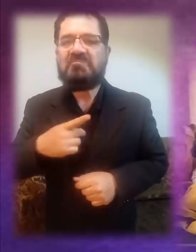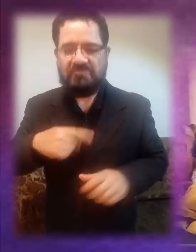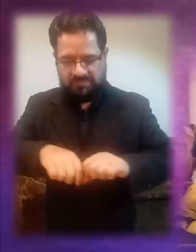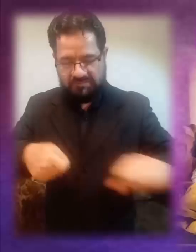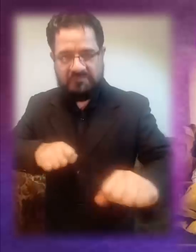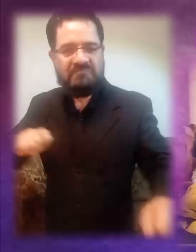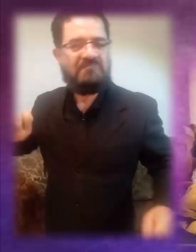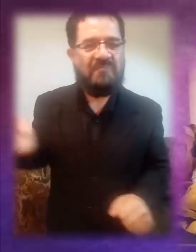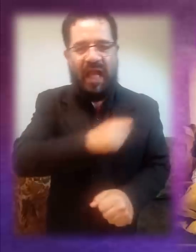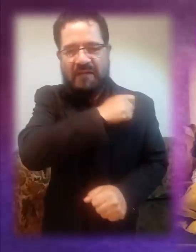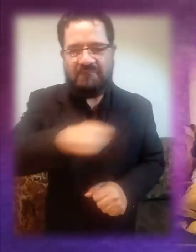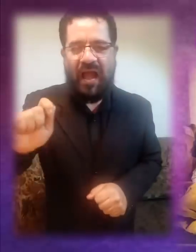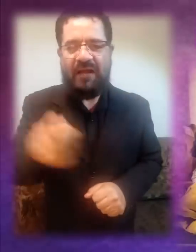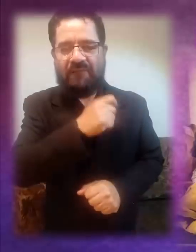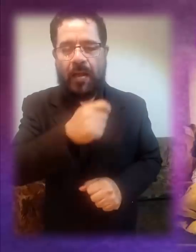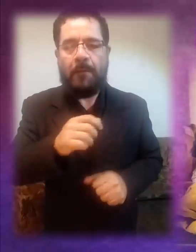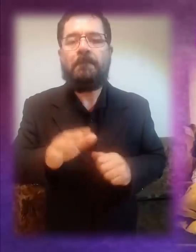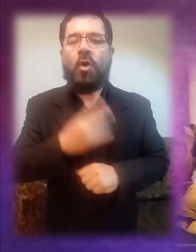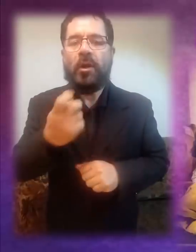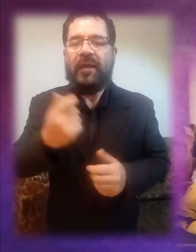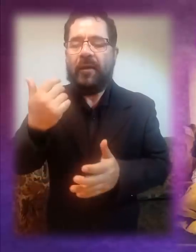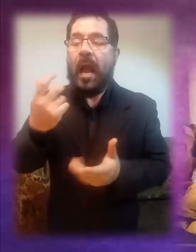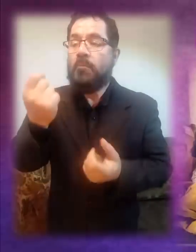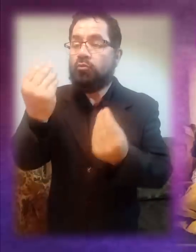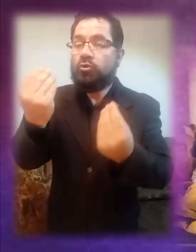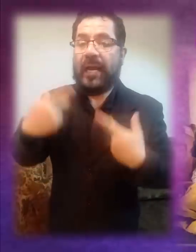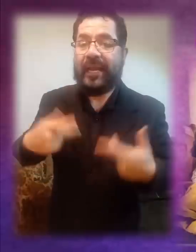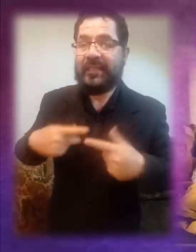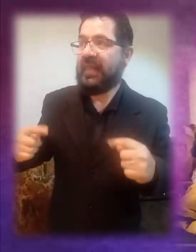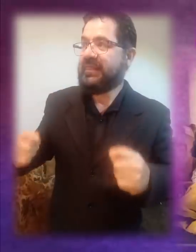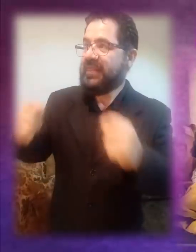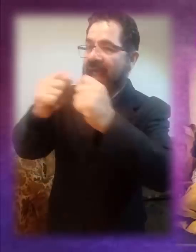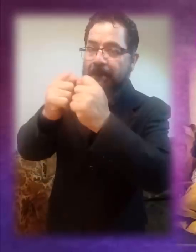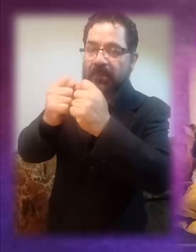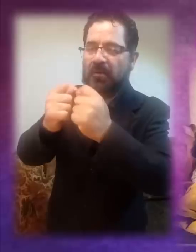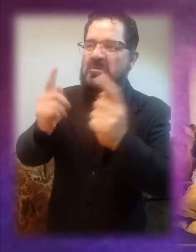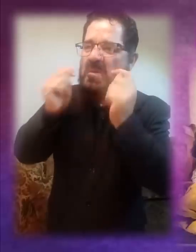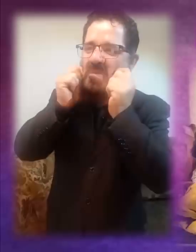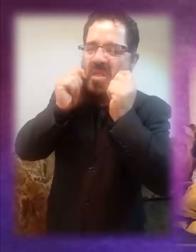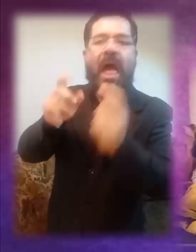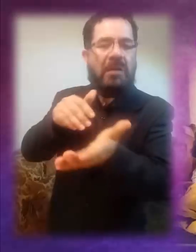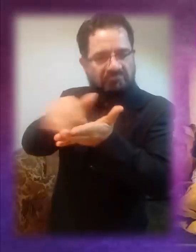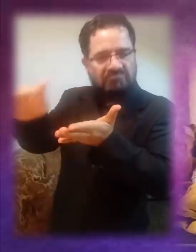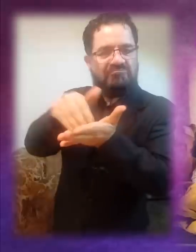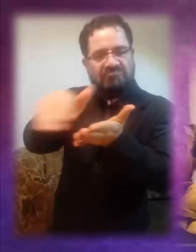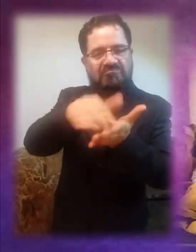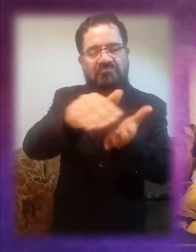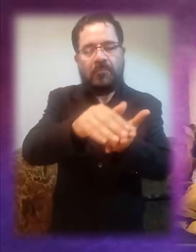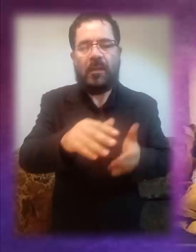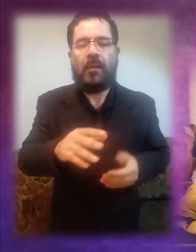tendría que tomar su látigo y arrojar lejos a todos los que profanan y destruyen sus templos sagrados.